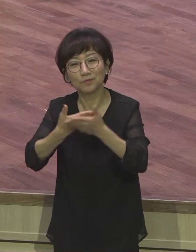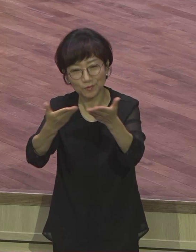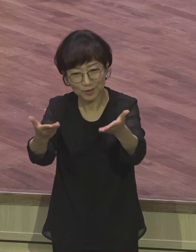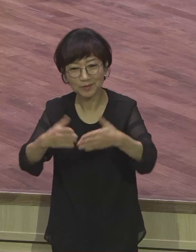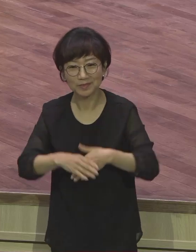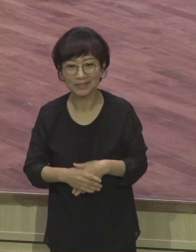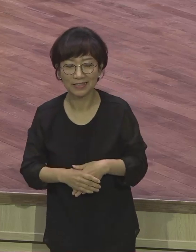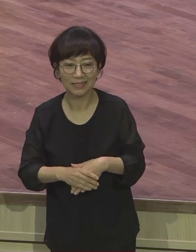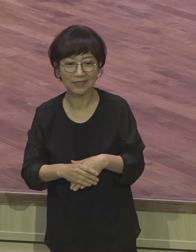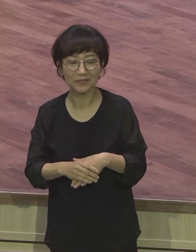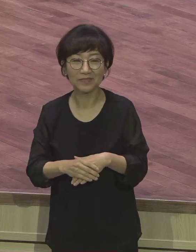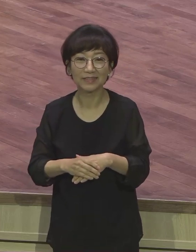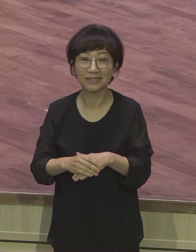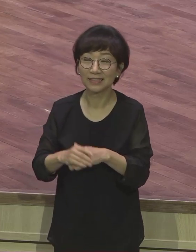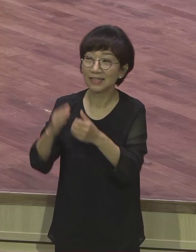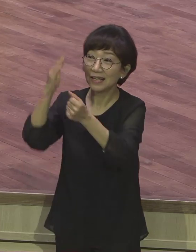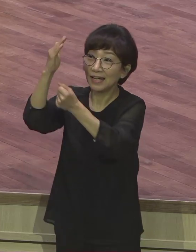하나님의 뜻은 온전히 이루어지게 되어 있어요.